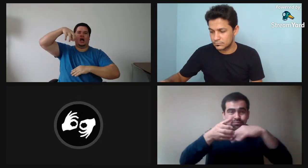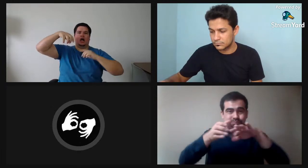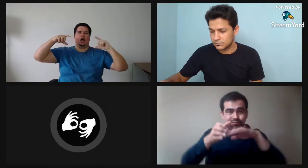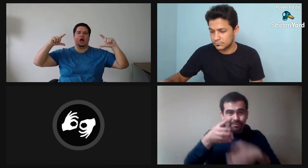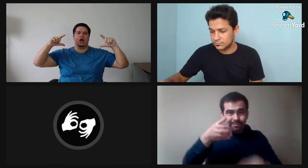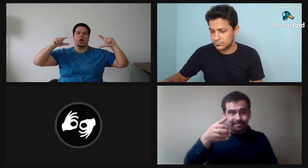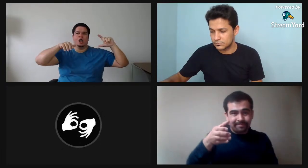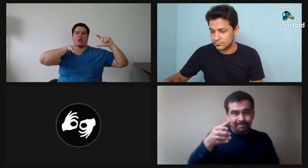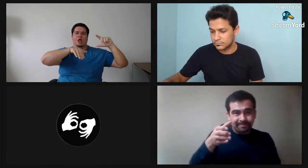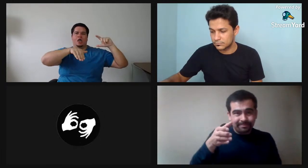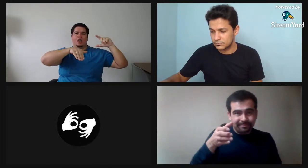contenido dentro de un objeto.